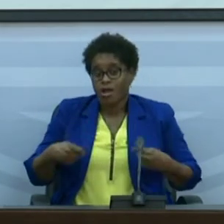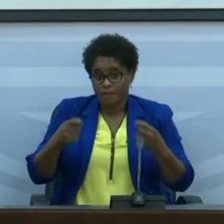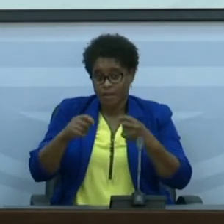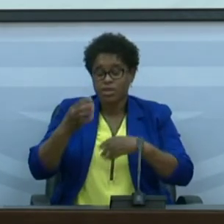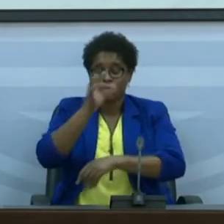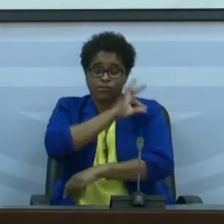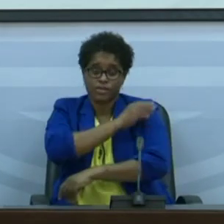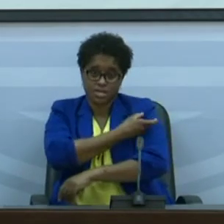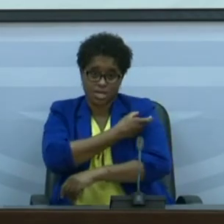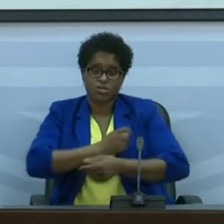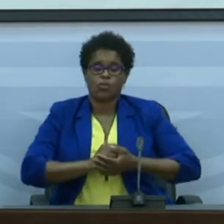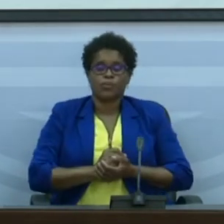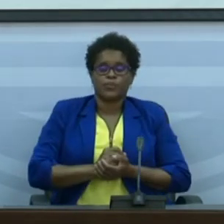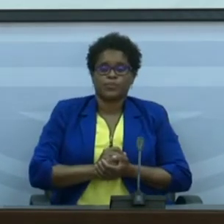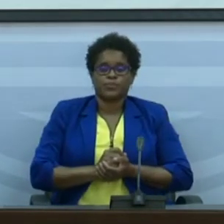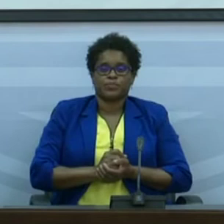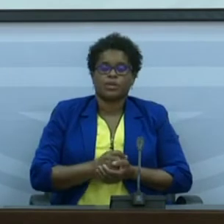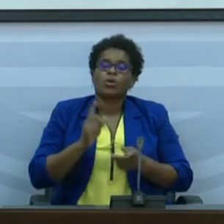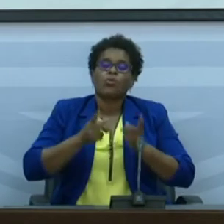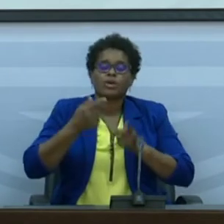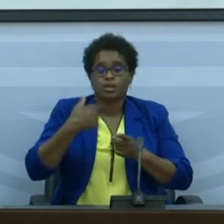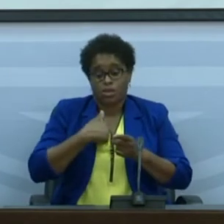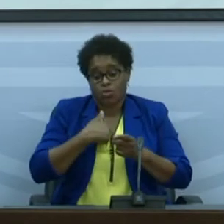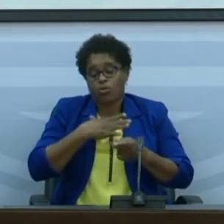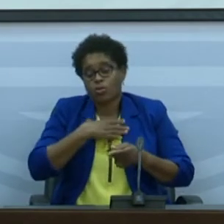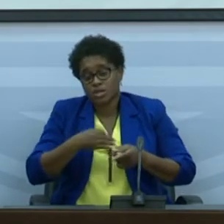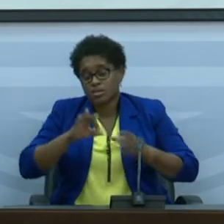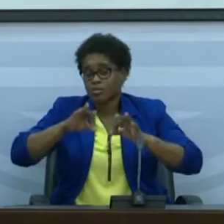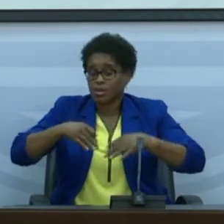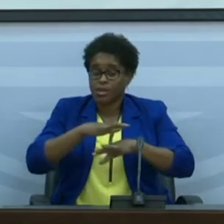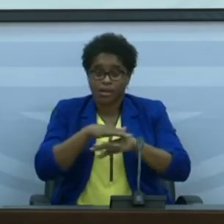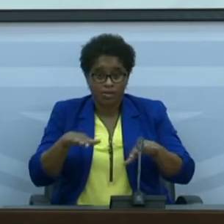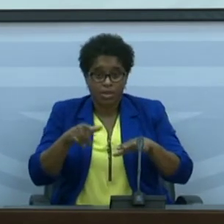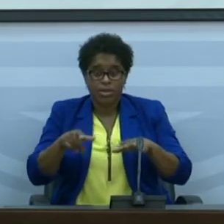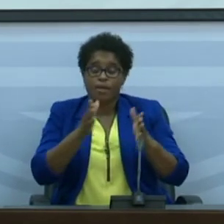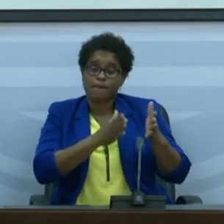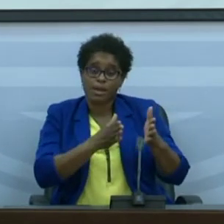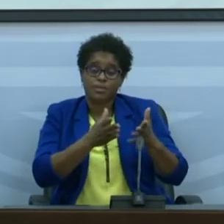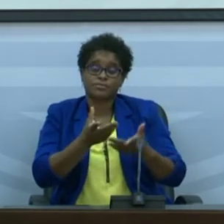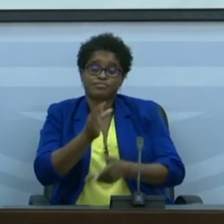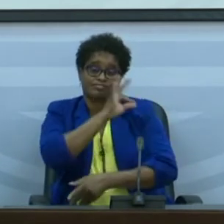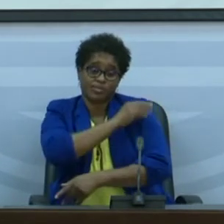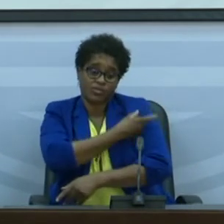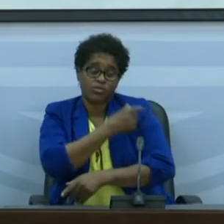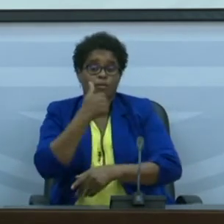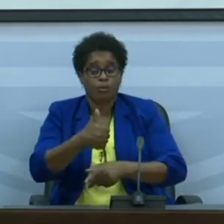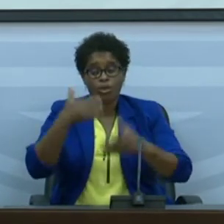de vacinação e eu gostava de terminar essa parte da vacinação com uma boa notícia